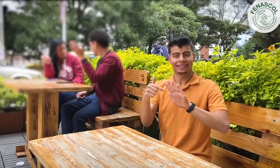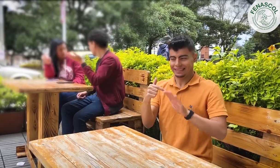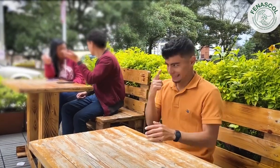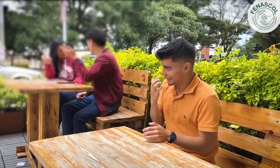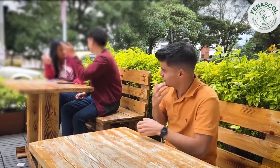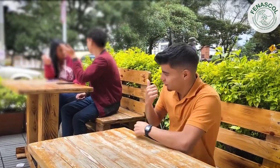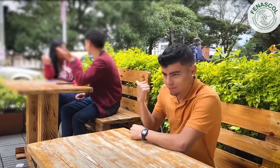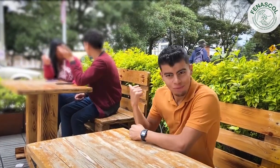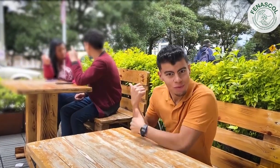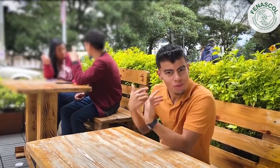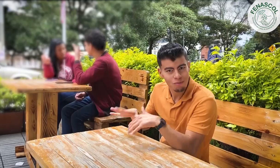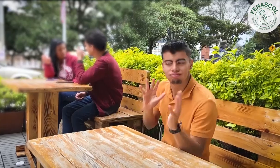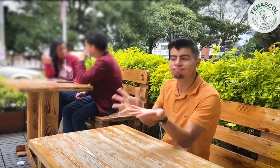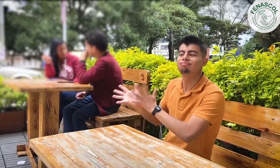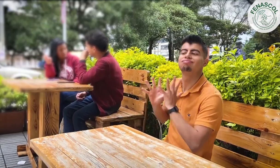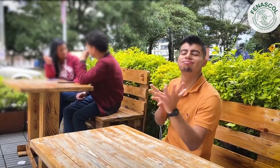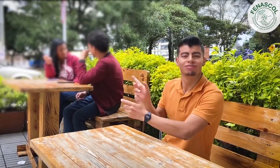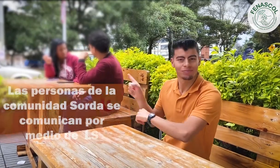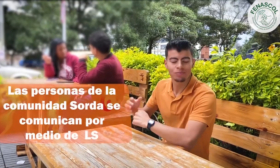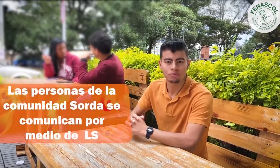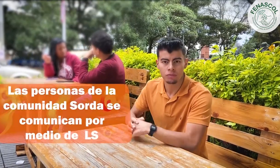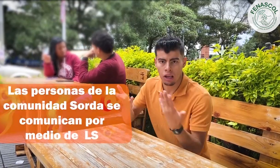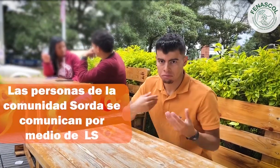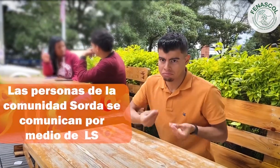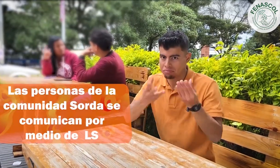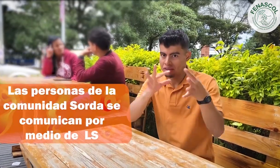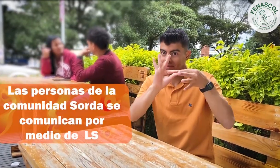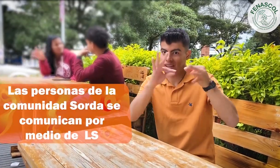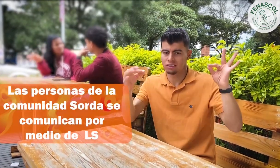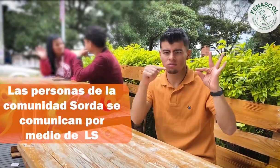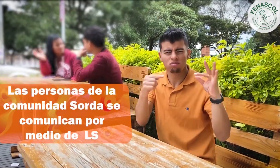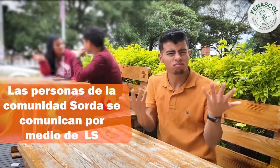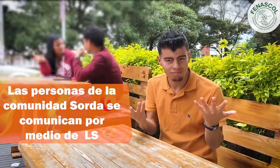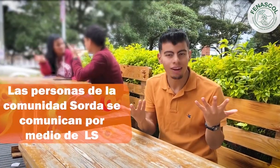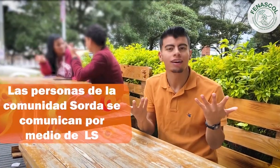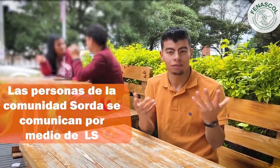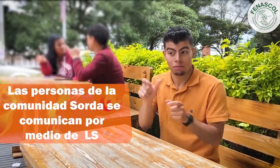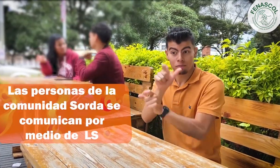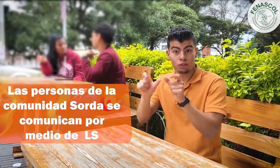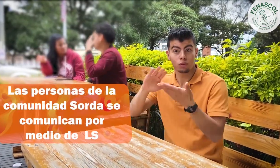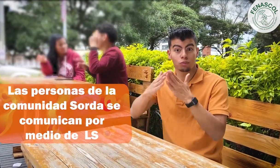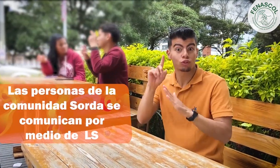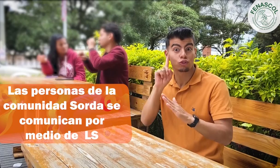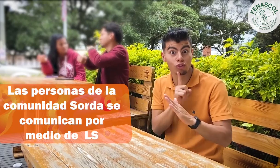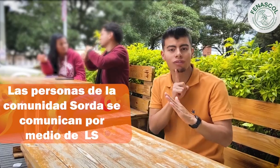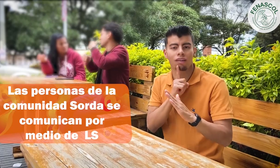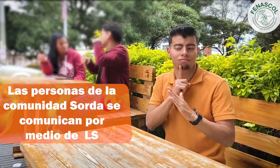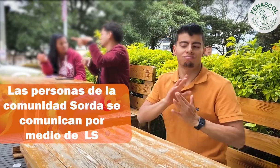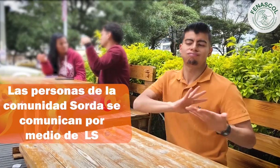de señas, así como ellos. Voy a enseñarles esta frase. Las personas de la comunidad sorda se